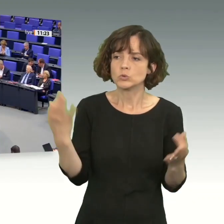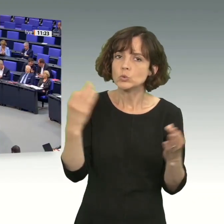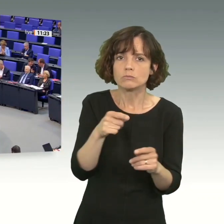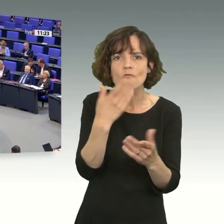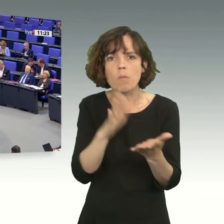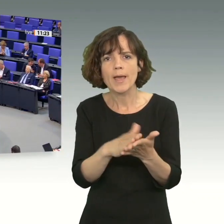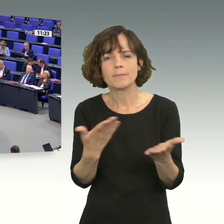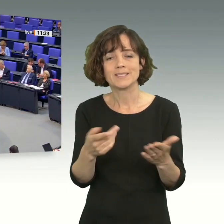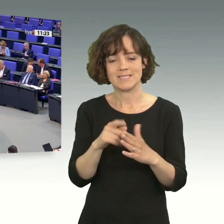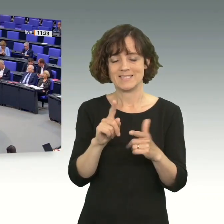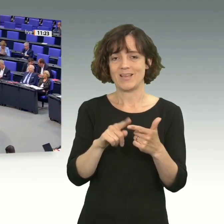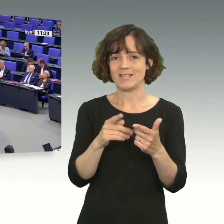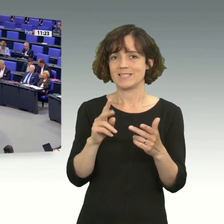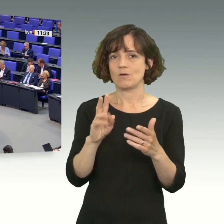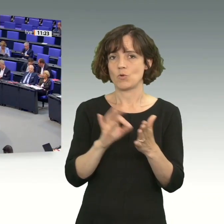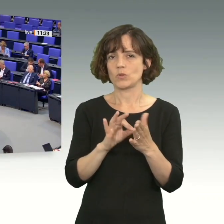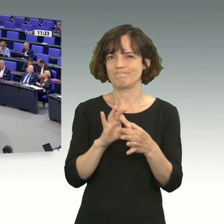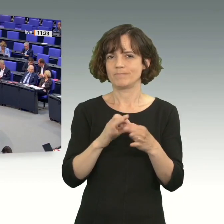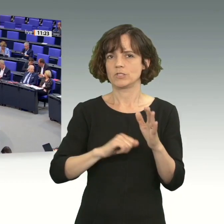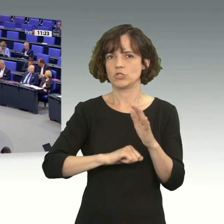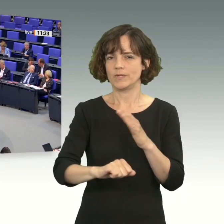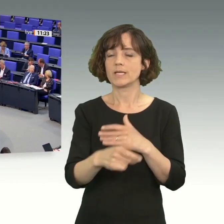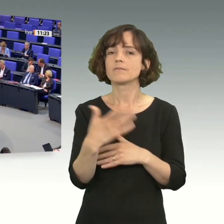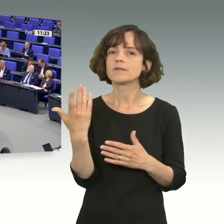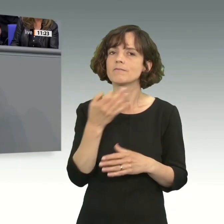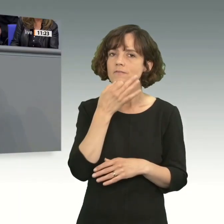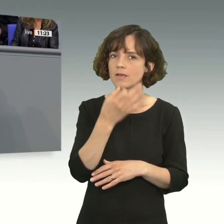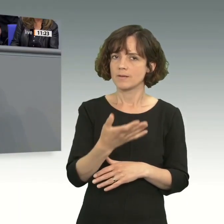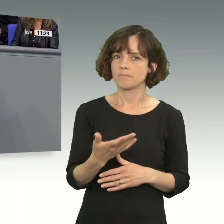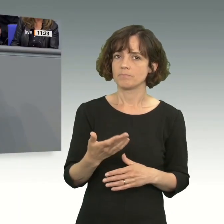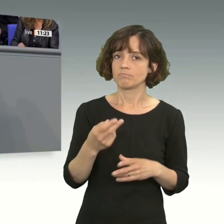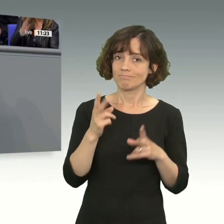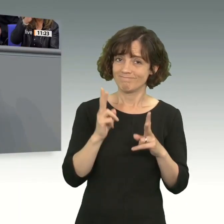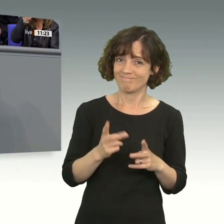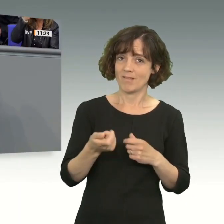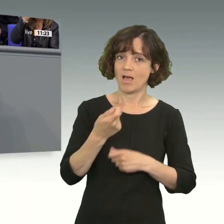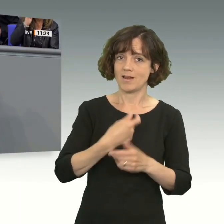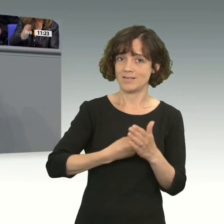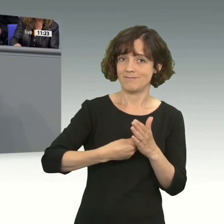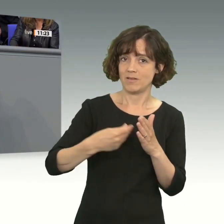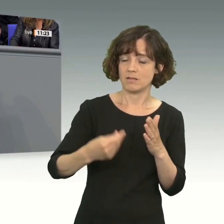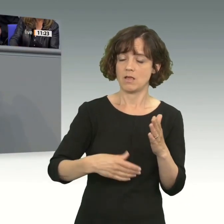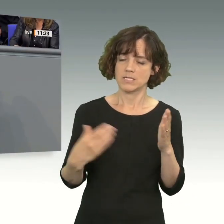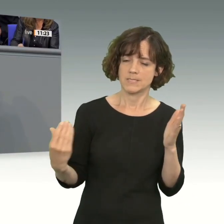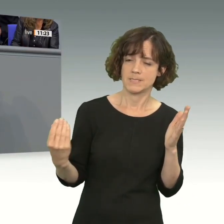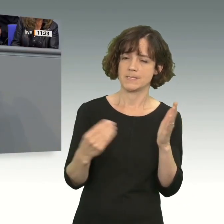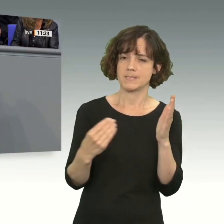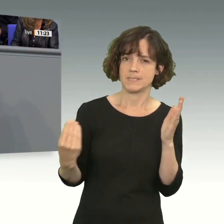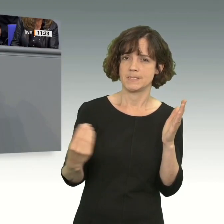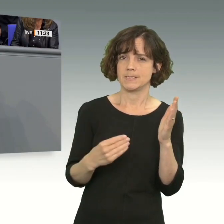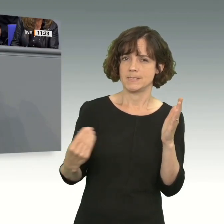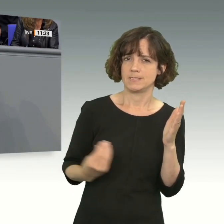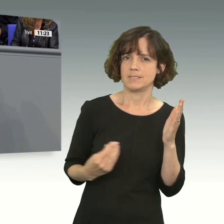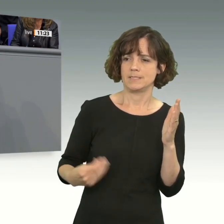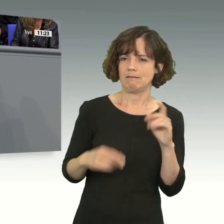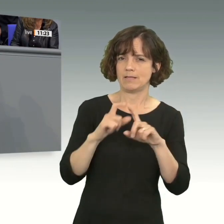Und das Zweite, was dazugehört zu dieser Geschwindigkeit, ist die Frage, wie sehr Sie Handelsverträge überfrachten mit allen möglichen Themen.